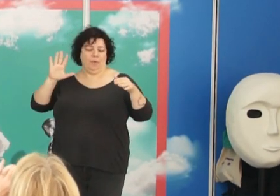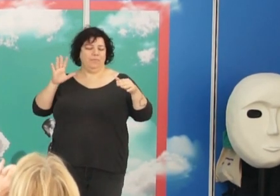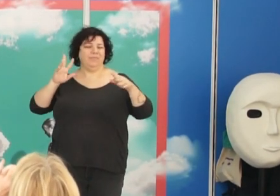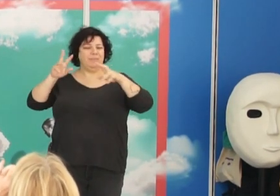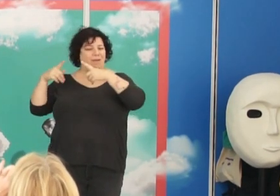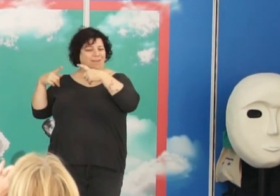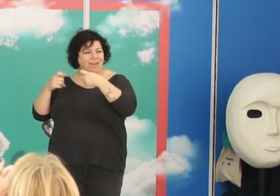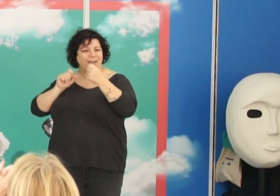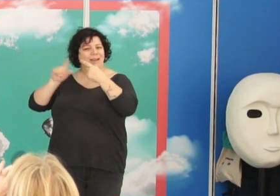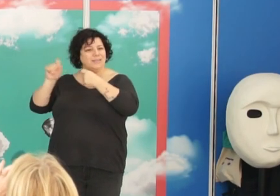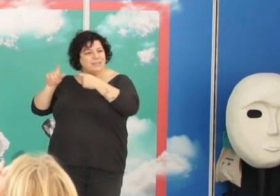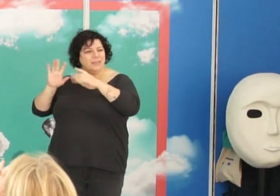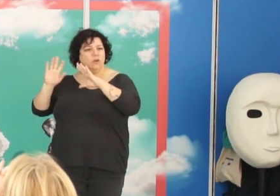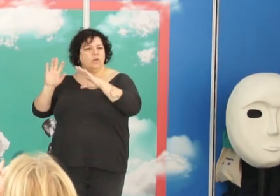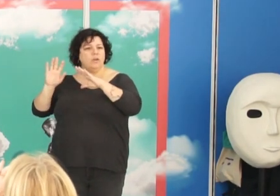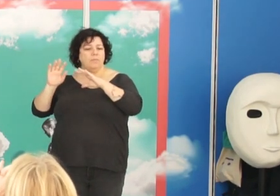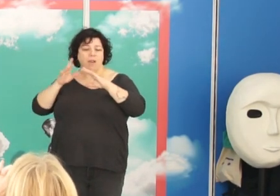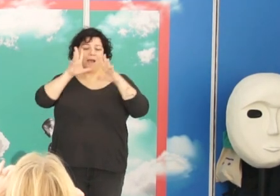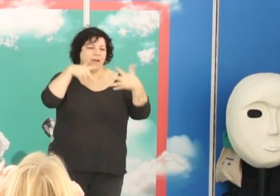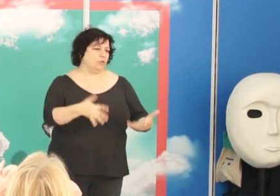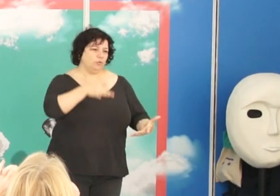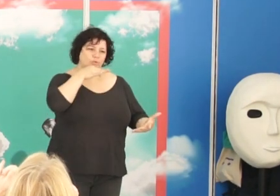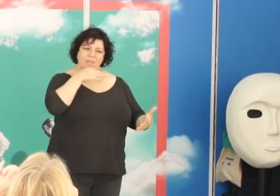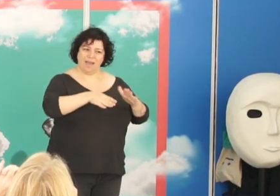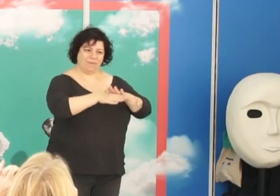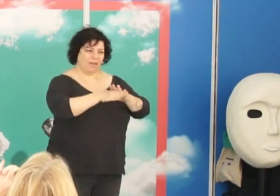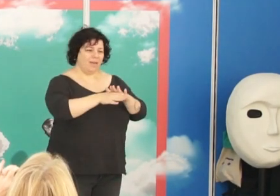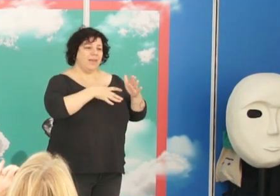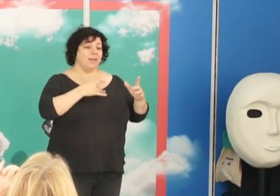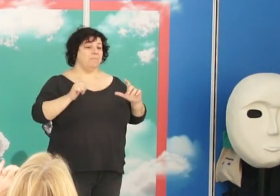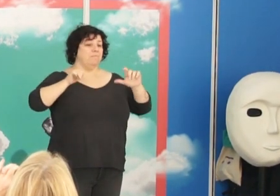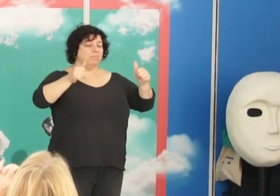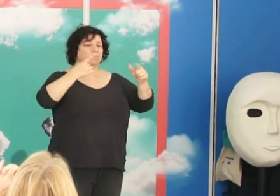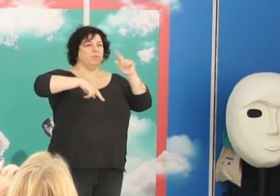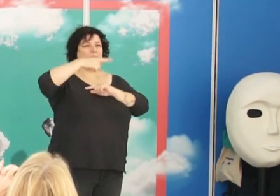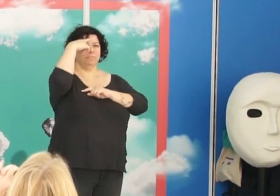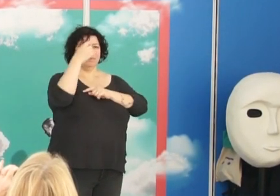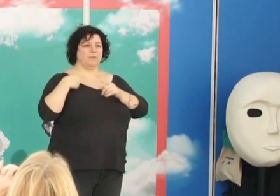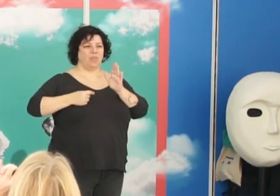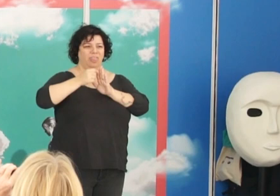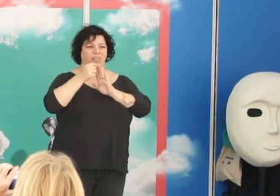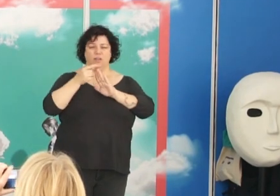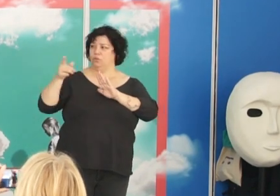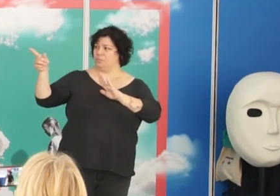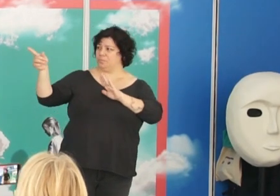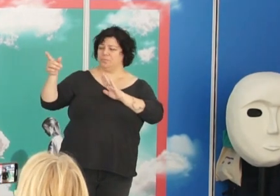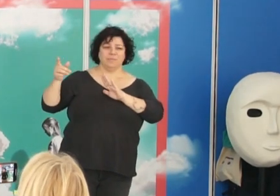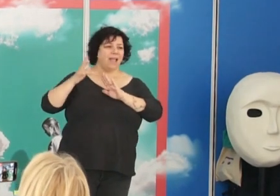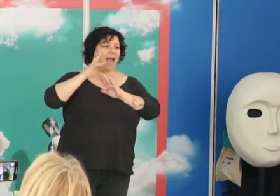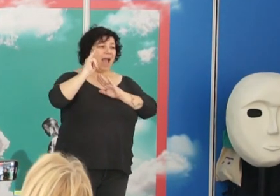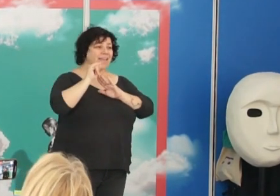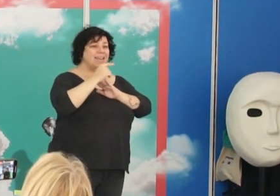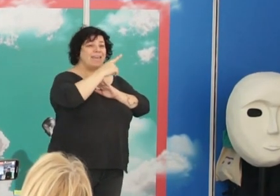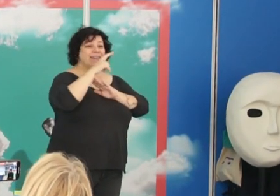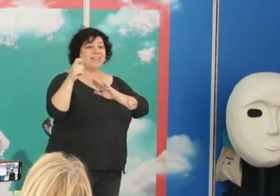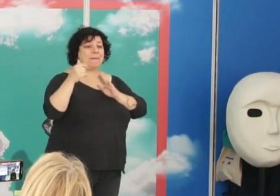guerra, los exilios están demasiado presentes y yo quería empezar recordando este dato. es que hay más